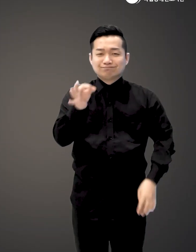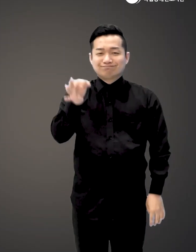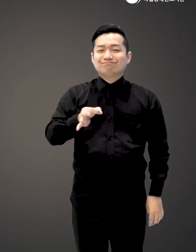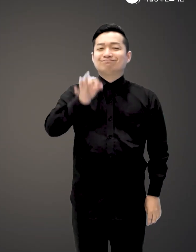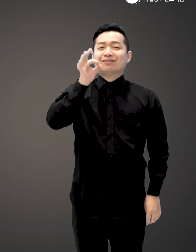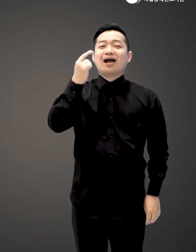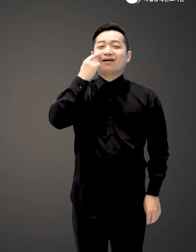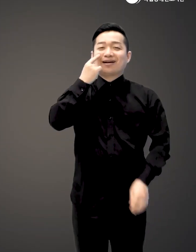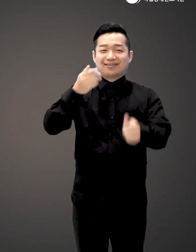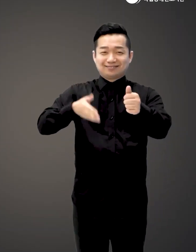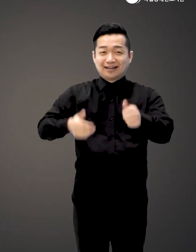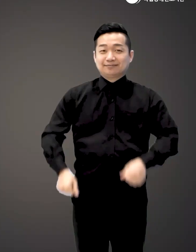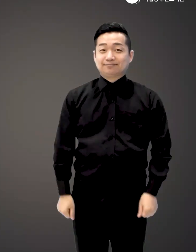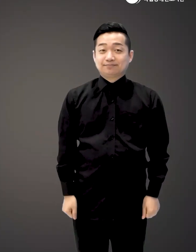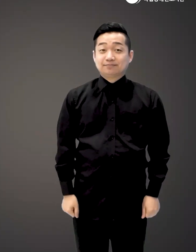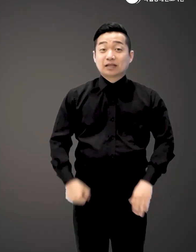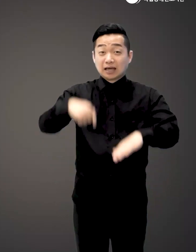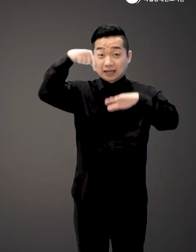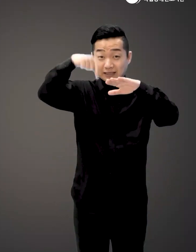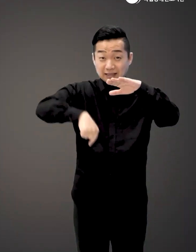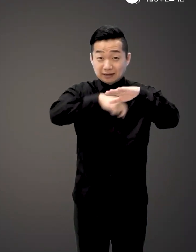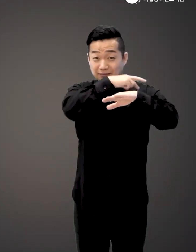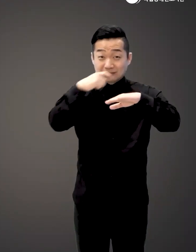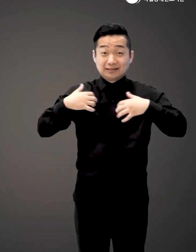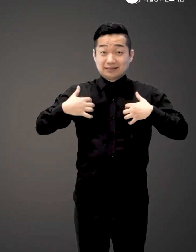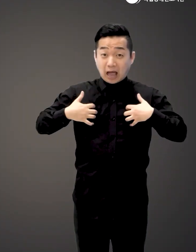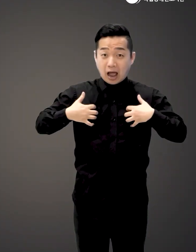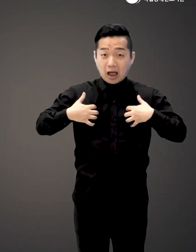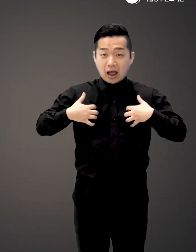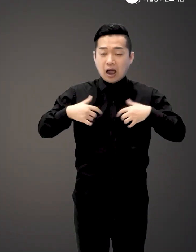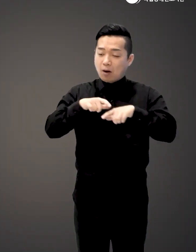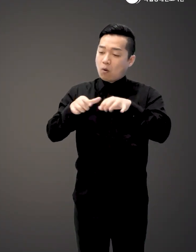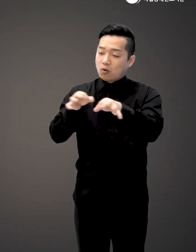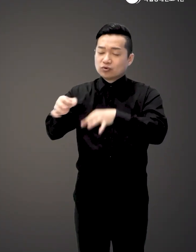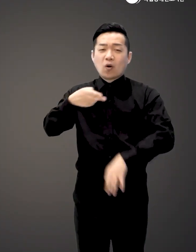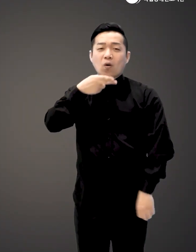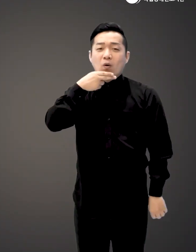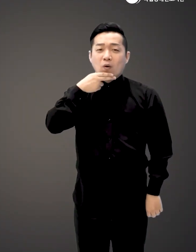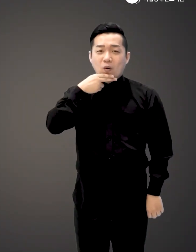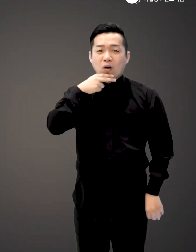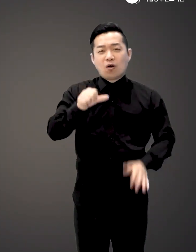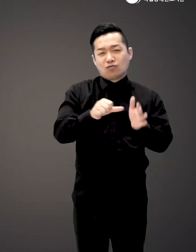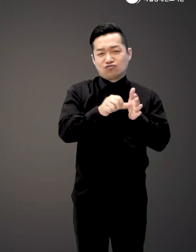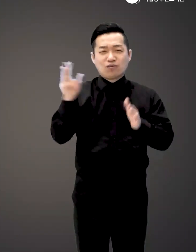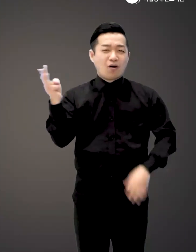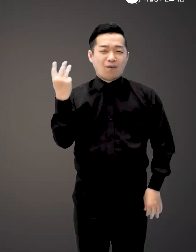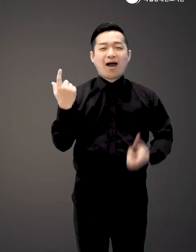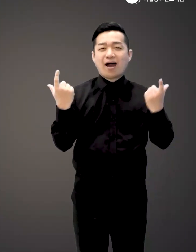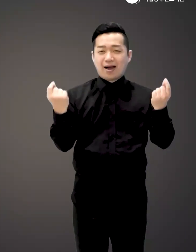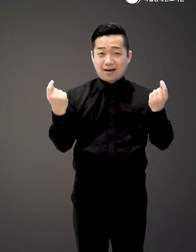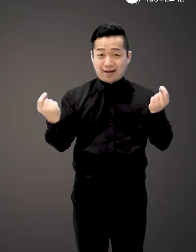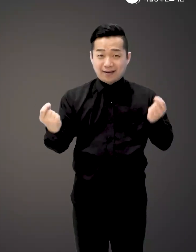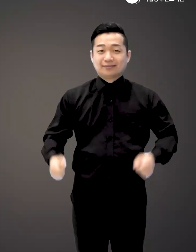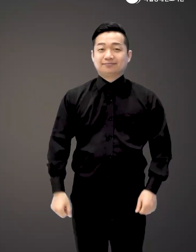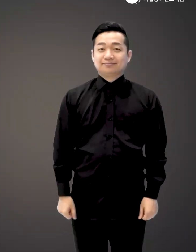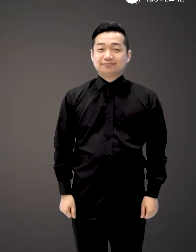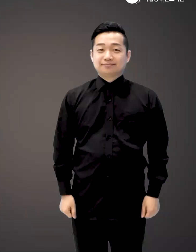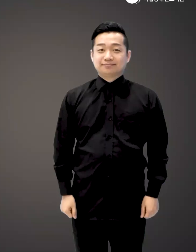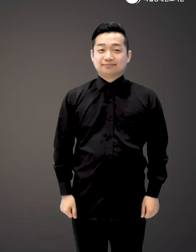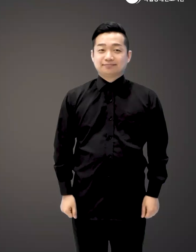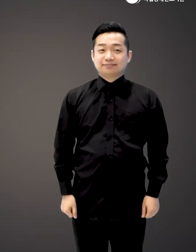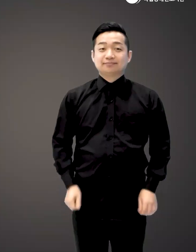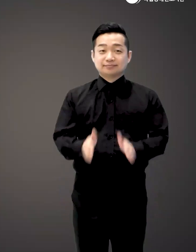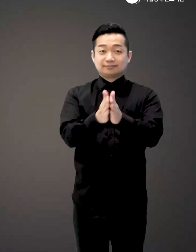보시지 않으시겠어요? 그 깊은 풍미는 가히 시중에서 만나볼 수 없는 명품 와인과도 같을 거예요